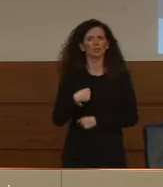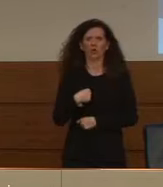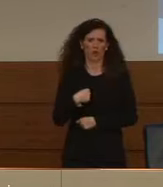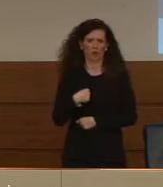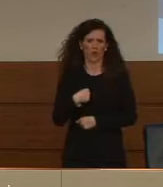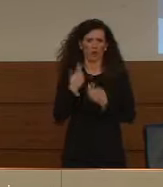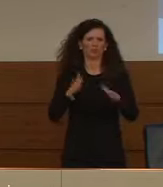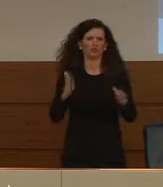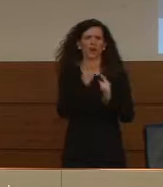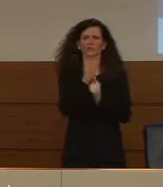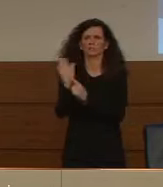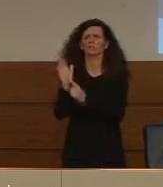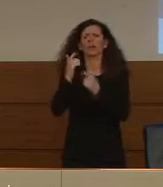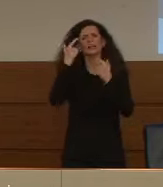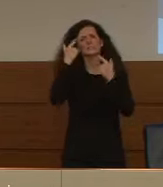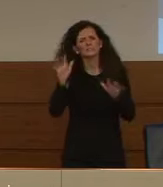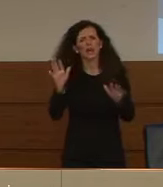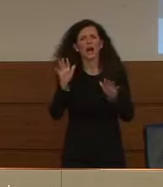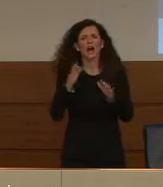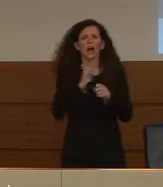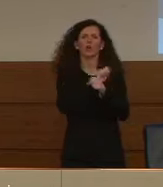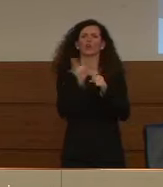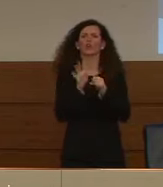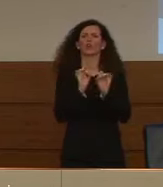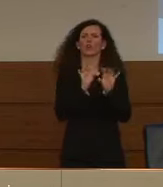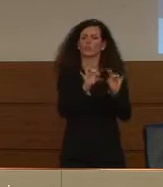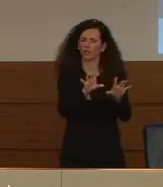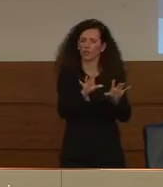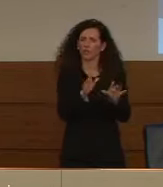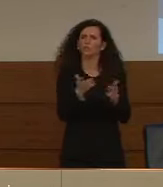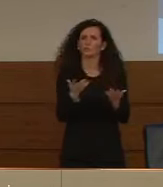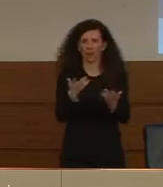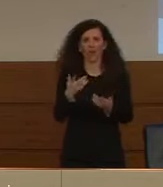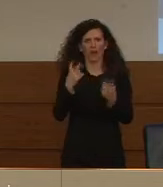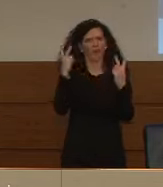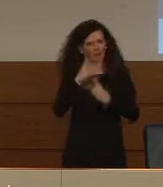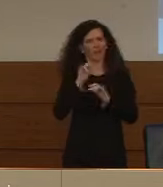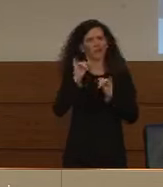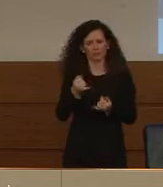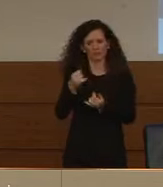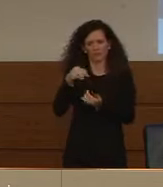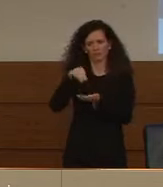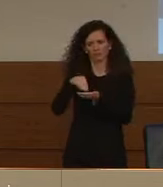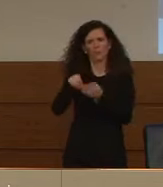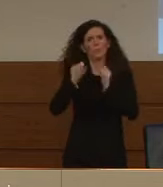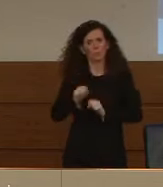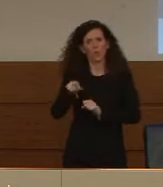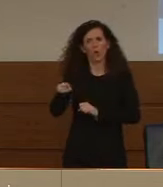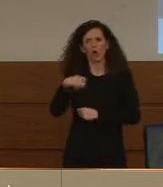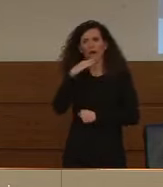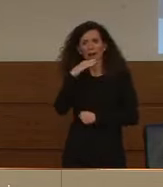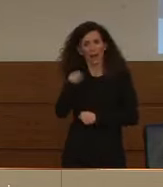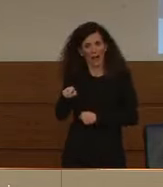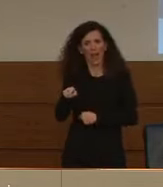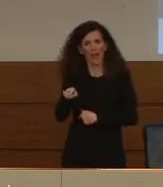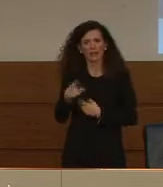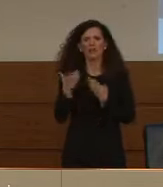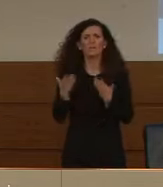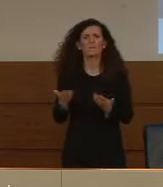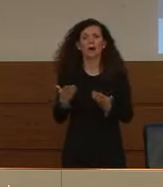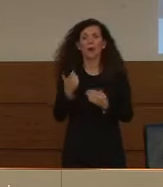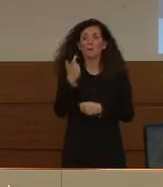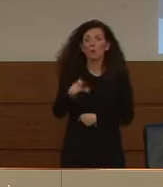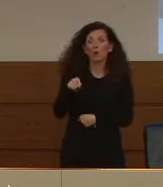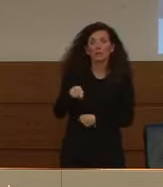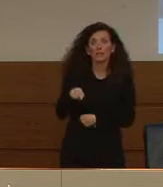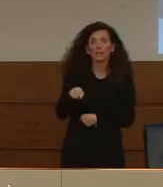il coronavirus è presente anche nei cani, però non è questa la ragione